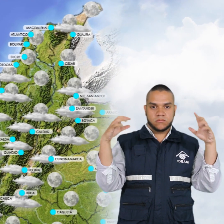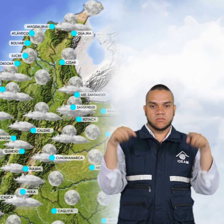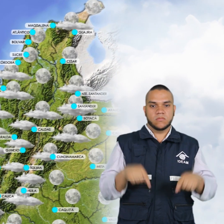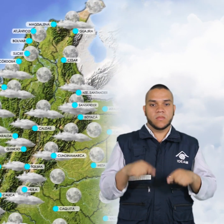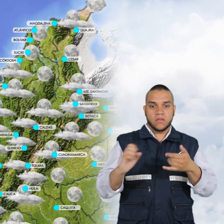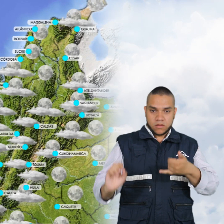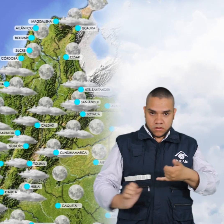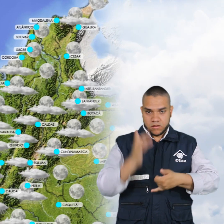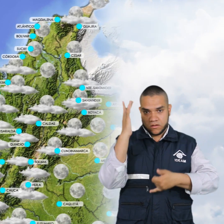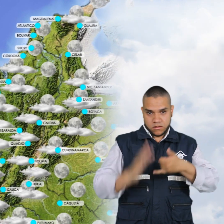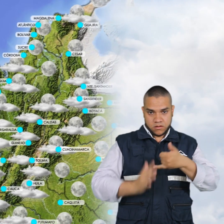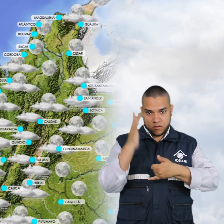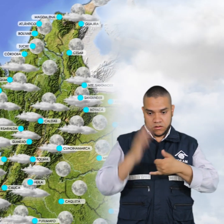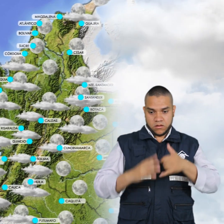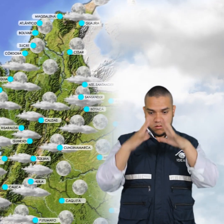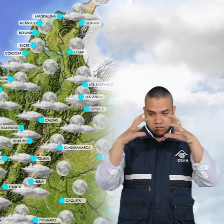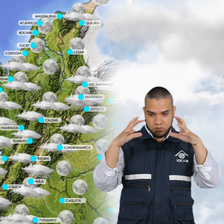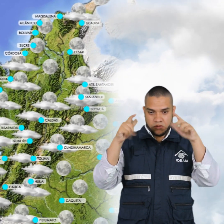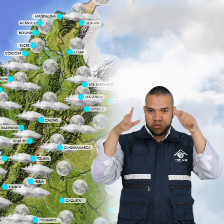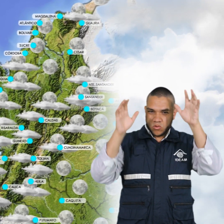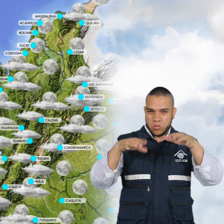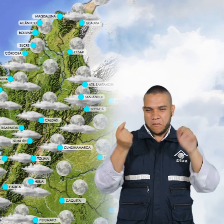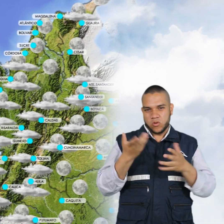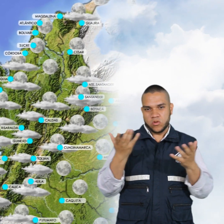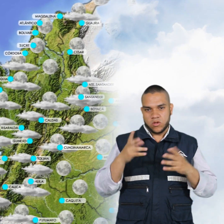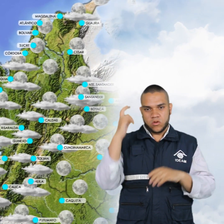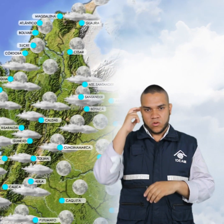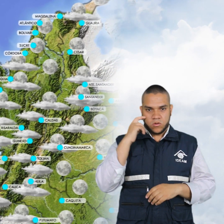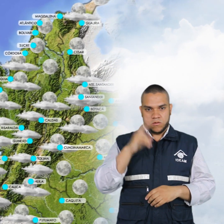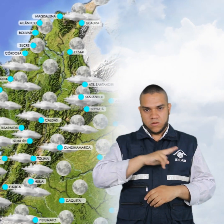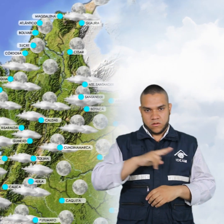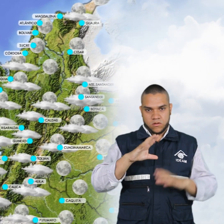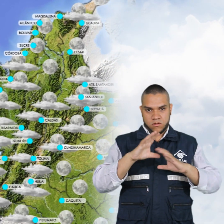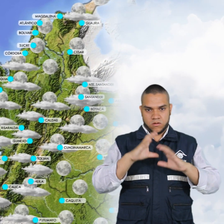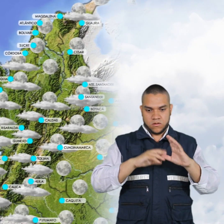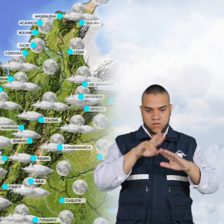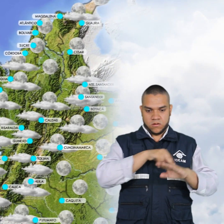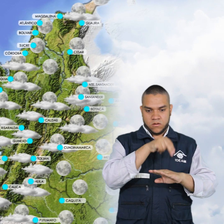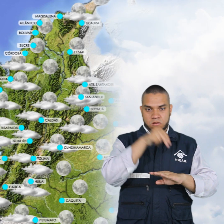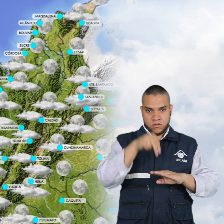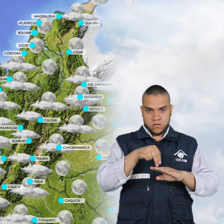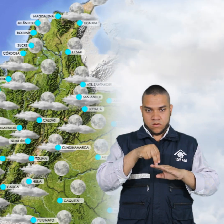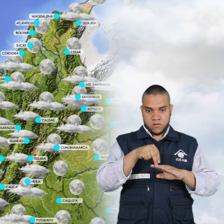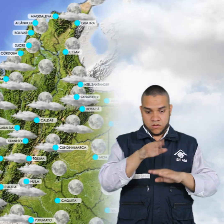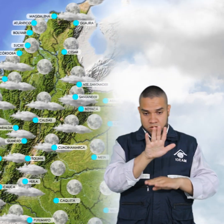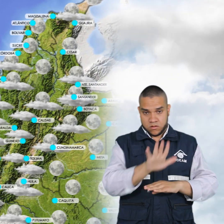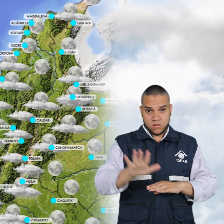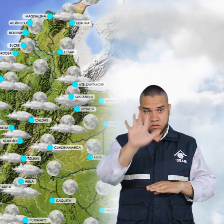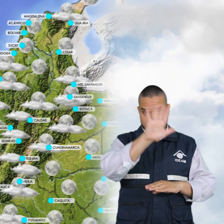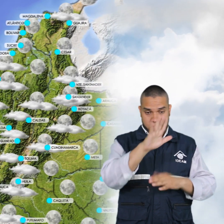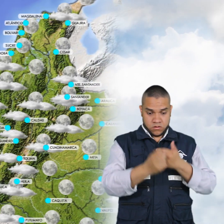Pacífico tendrá nubosidad estratificada con lluvias ligeras en Chocó, Valle del Cauca, Cauca y Nariño. En los departamentos del área andina